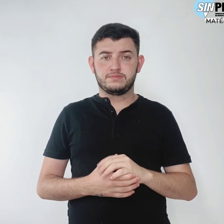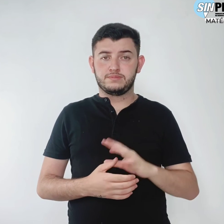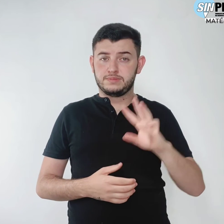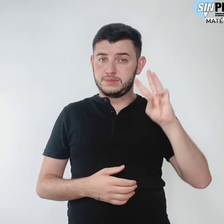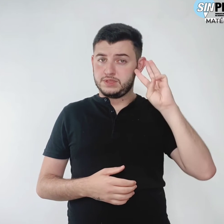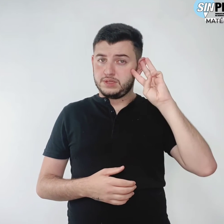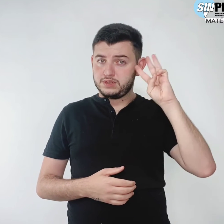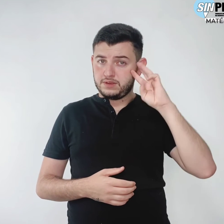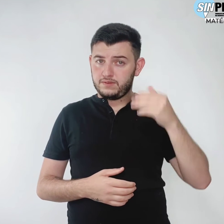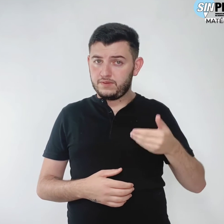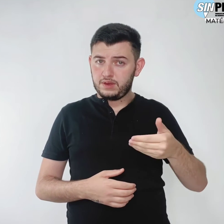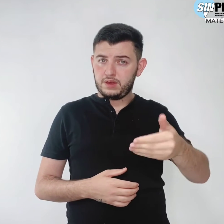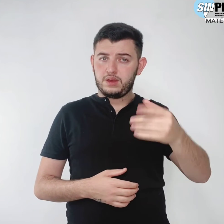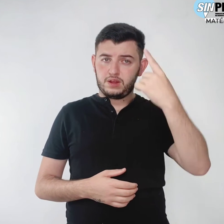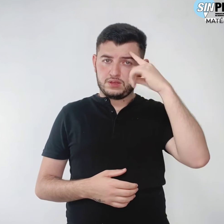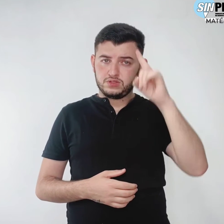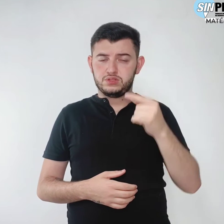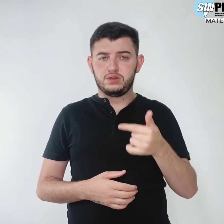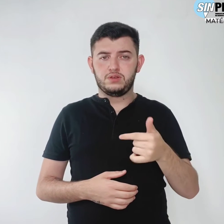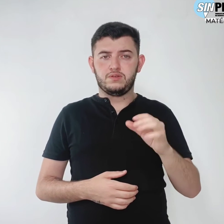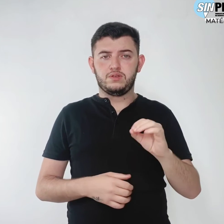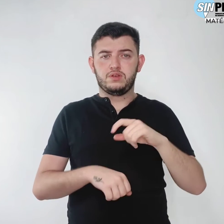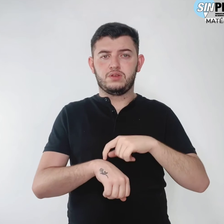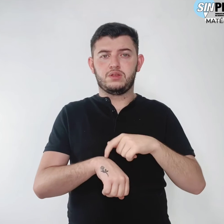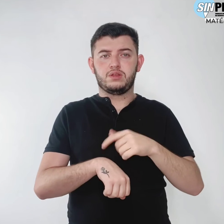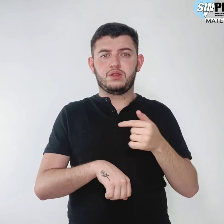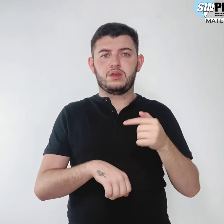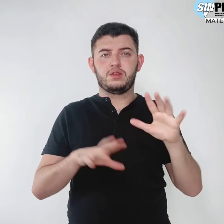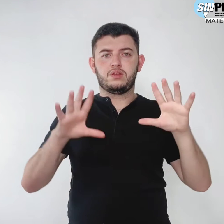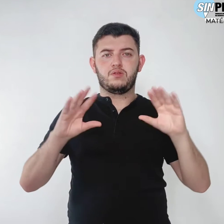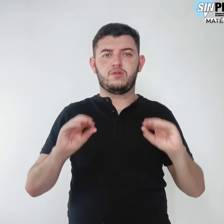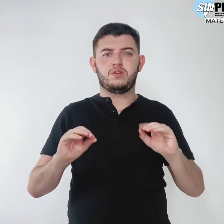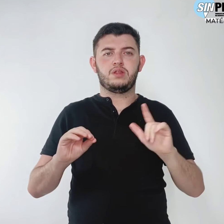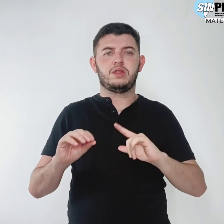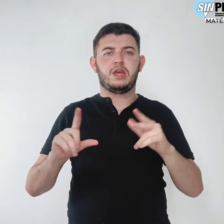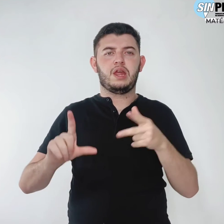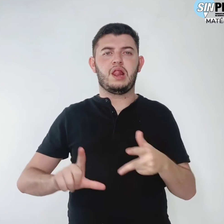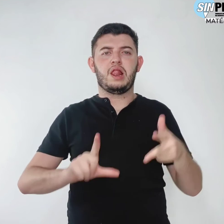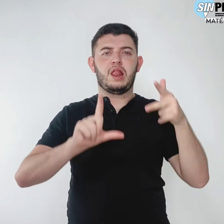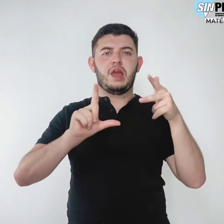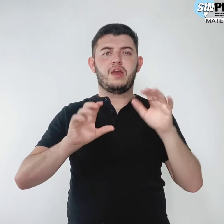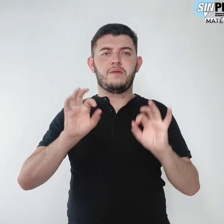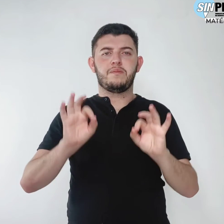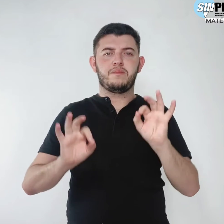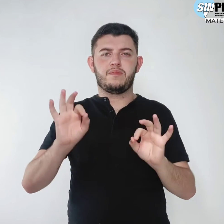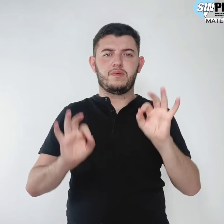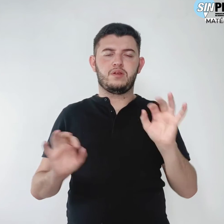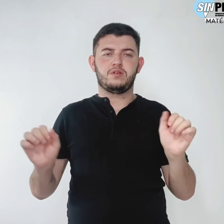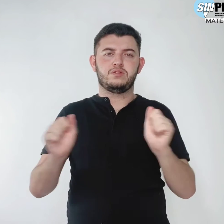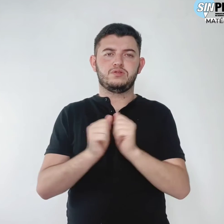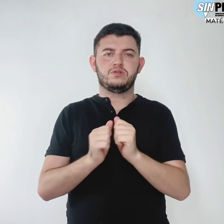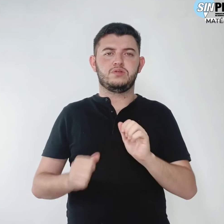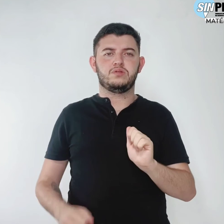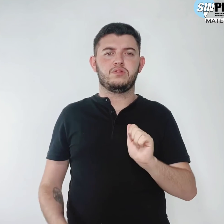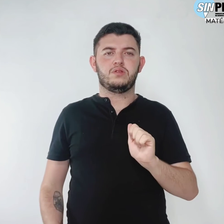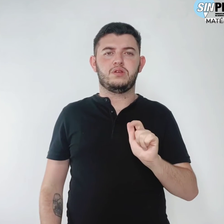20h, às 19h, haverá outra live preparatória com Aloísio